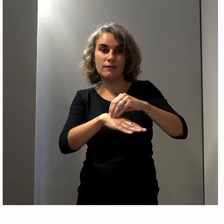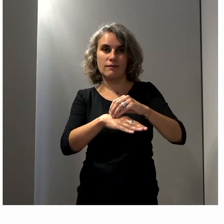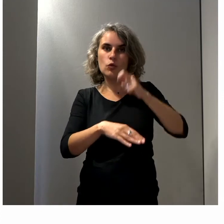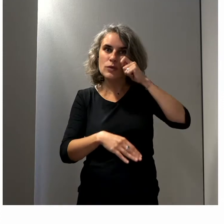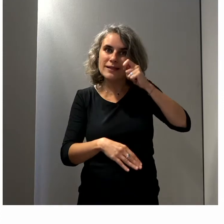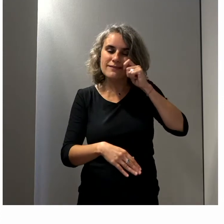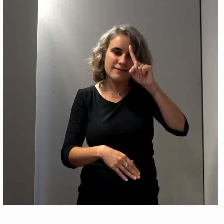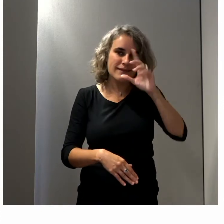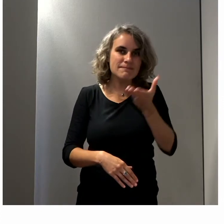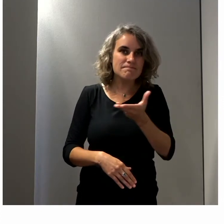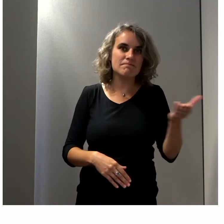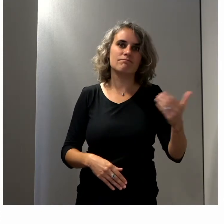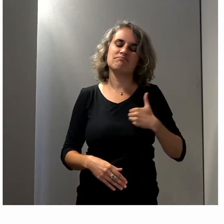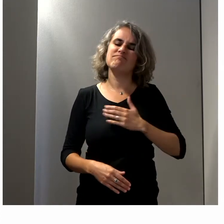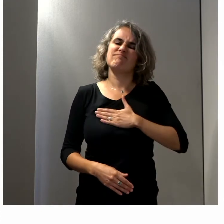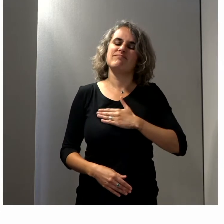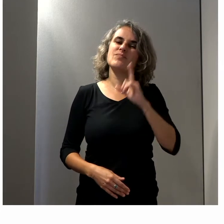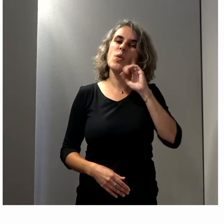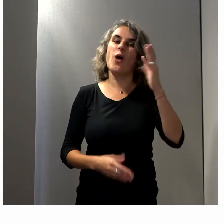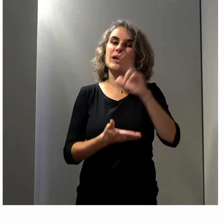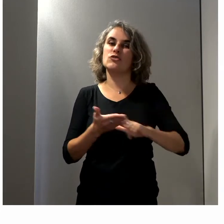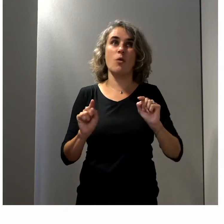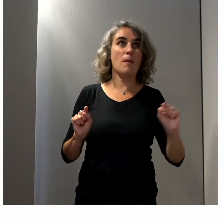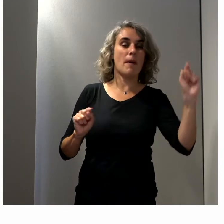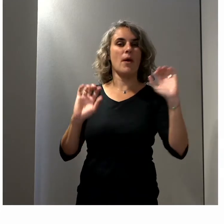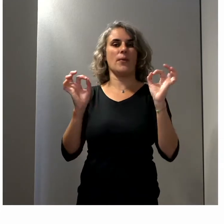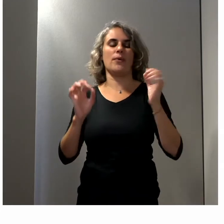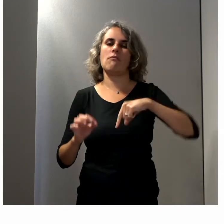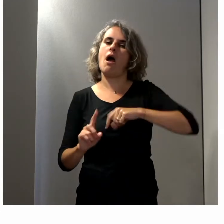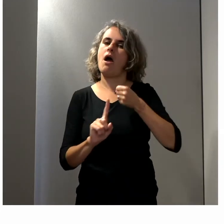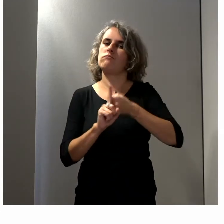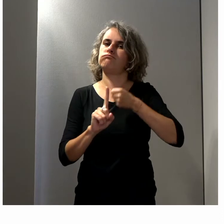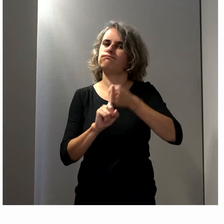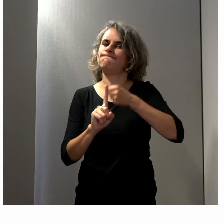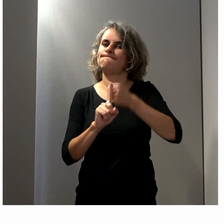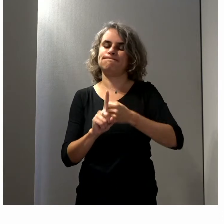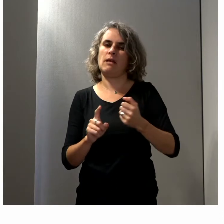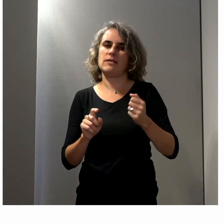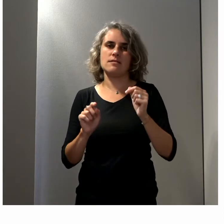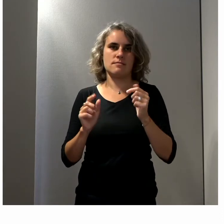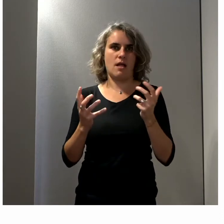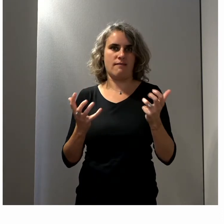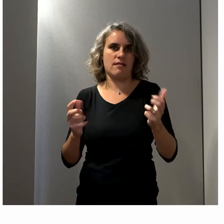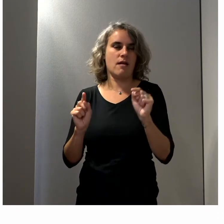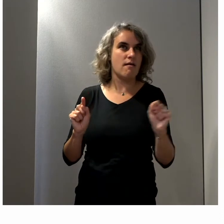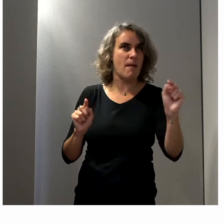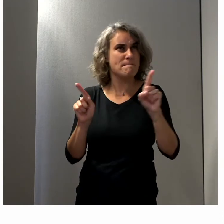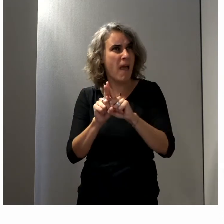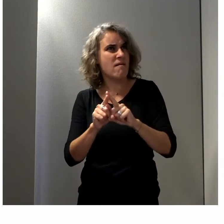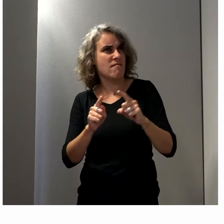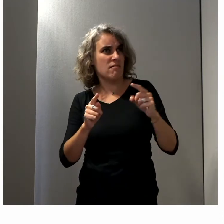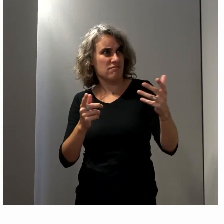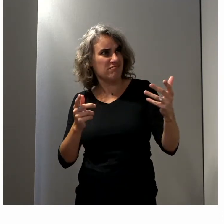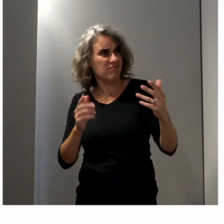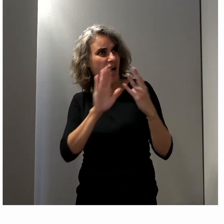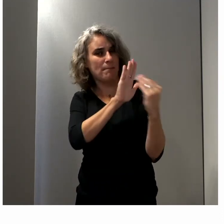qu'il n'existe pas dans les autres régions. Et moi, je milite pour que toutes les régions puissent se doter d'un tel organe. Ça me